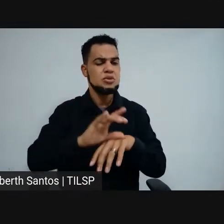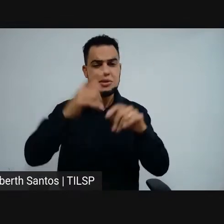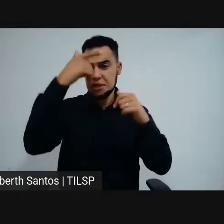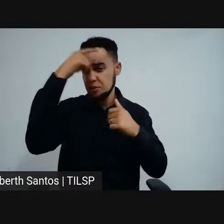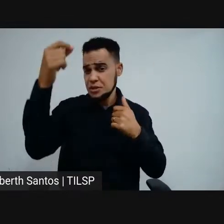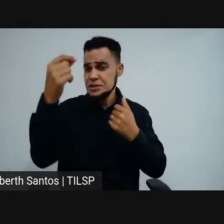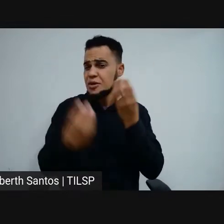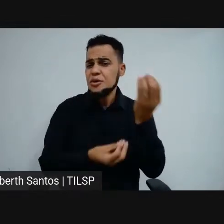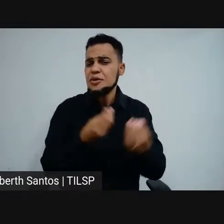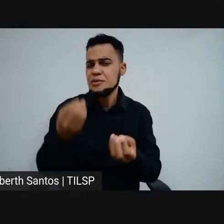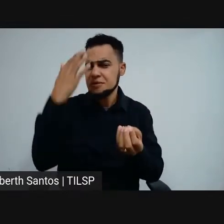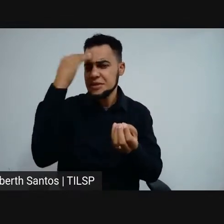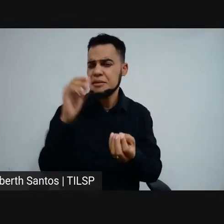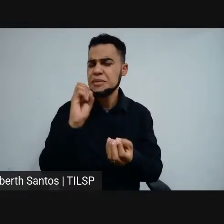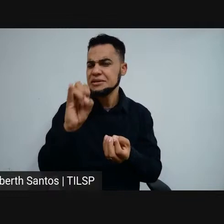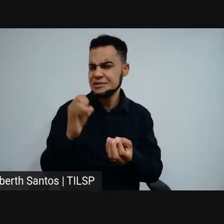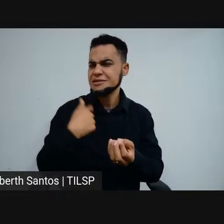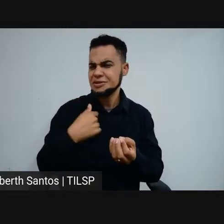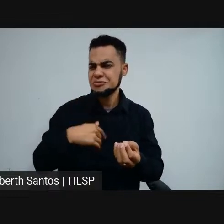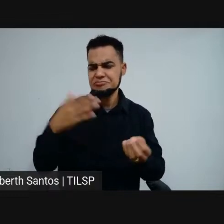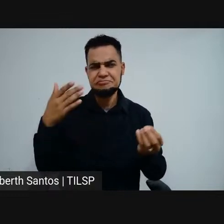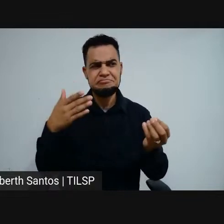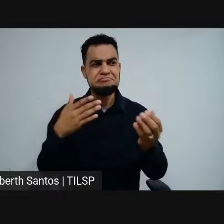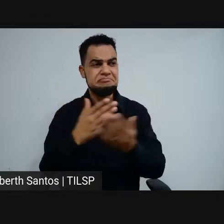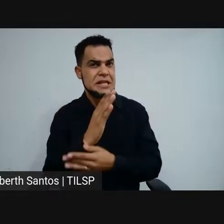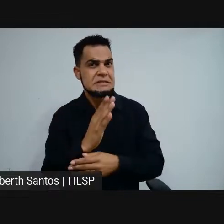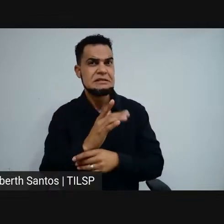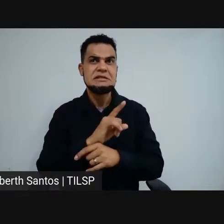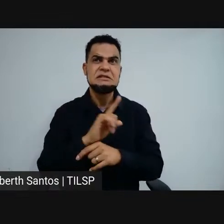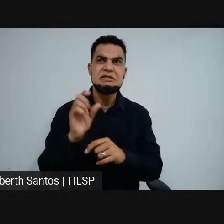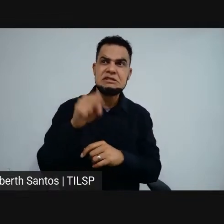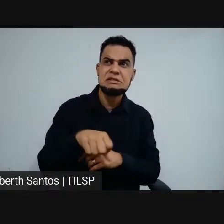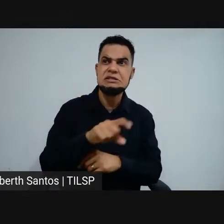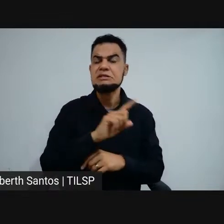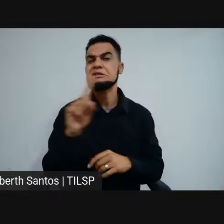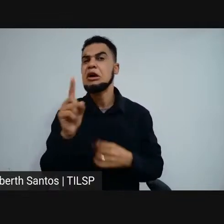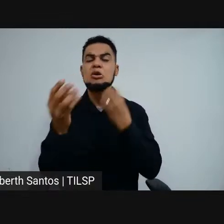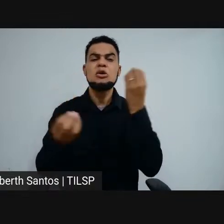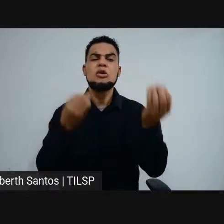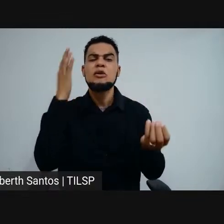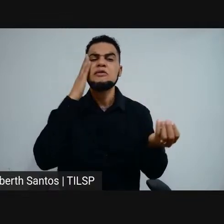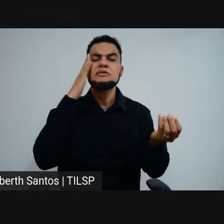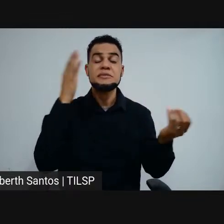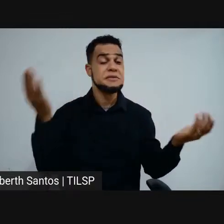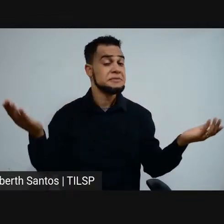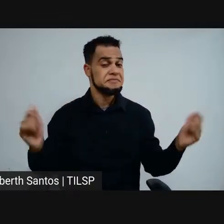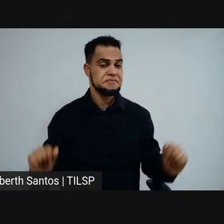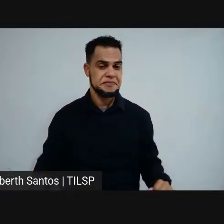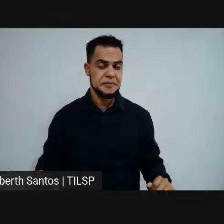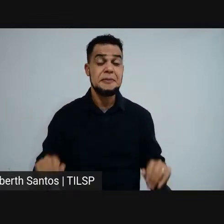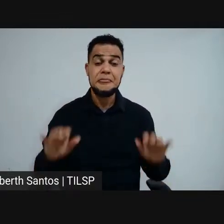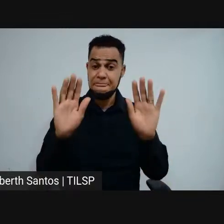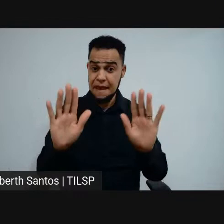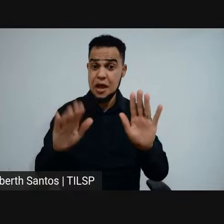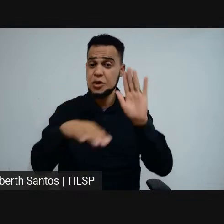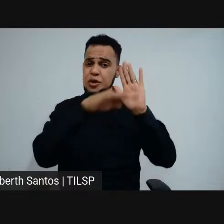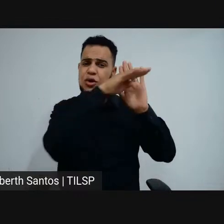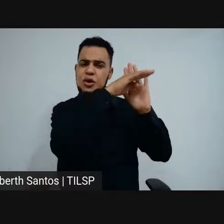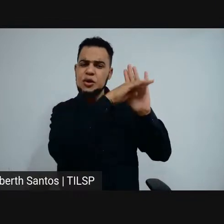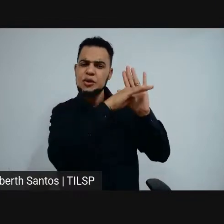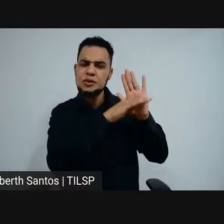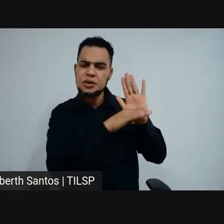saberei se estou classificado, se vou ter a oportunidade de estudar no IFMG? Então, dentro do cronograma